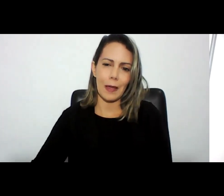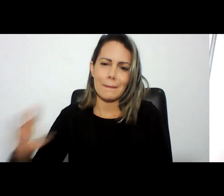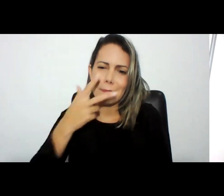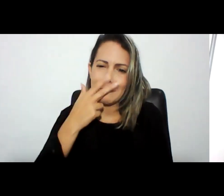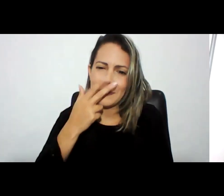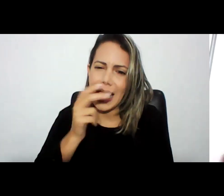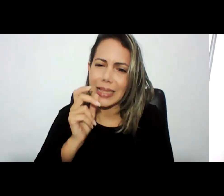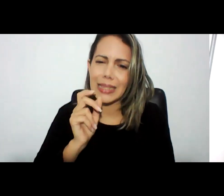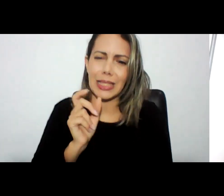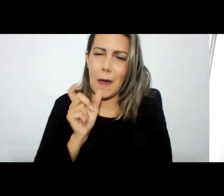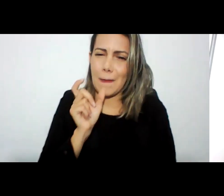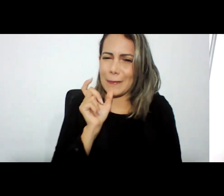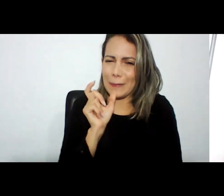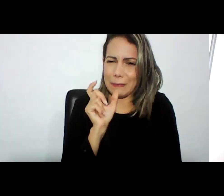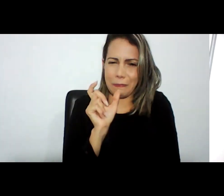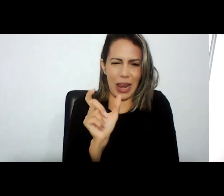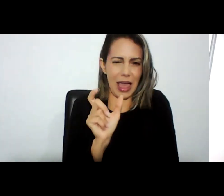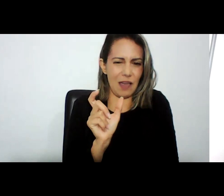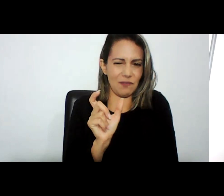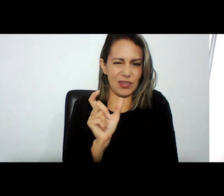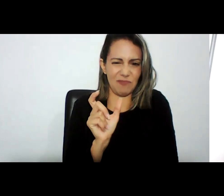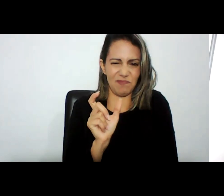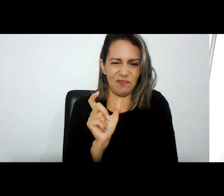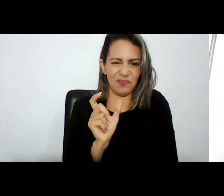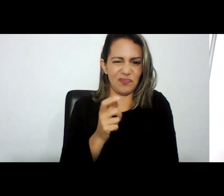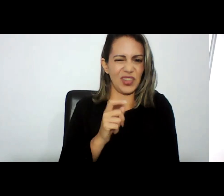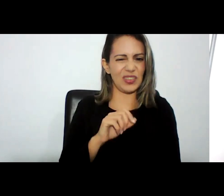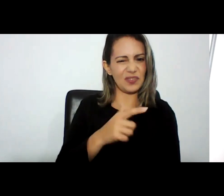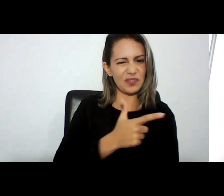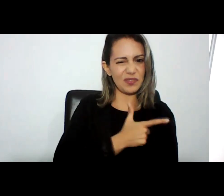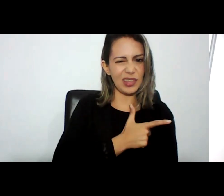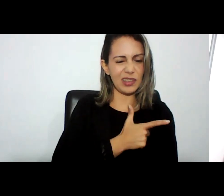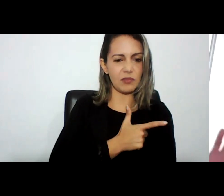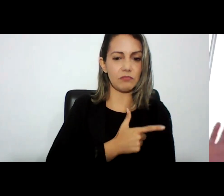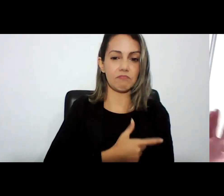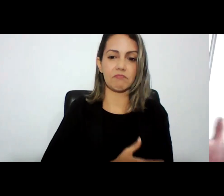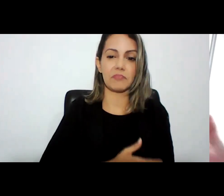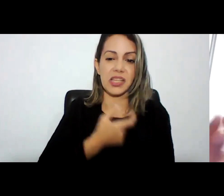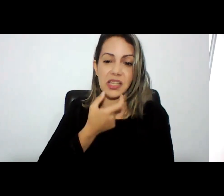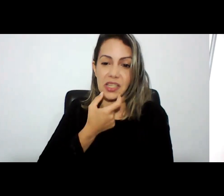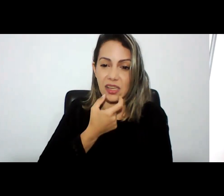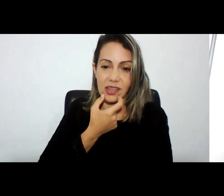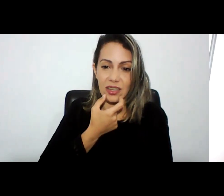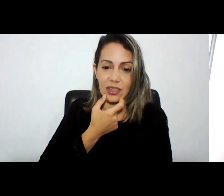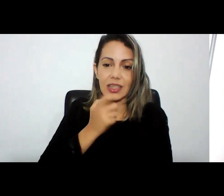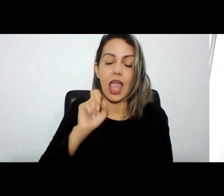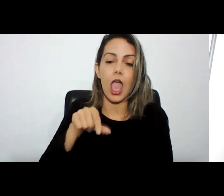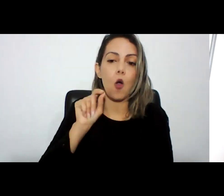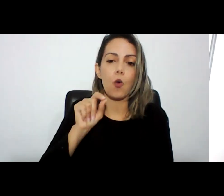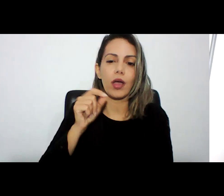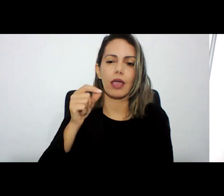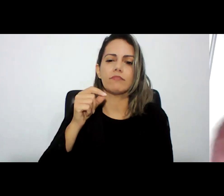palavrão o phishing expedition talvez seja o grande medo da comunidade acadêmica é a coleta massiva é uma